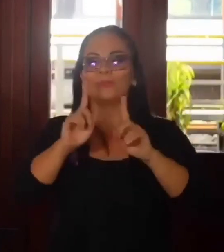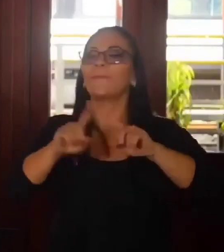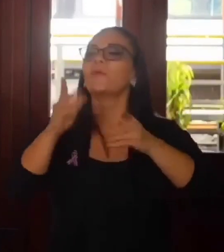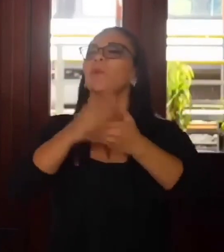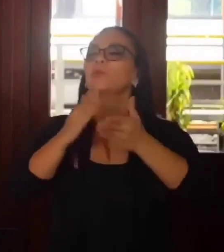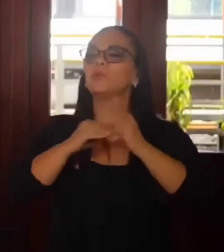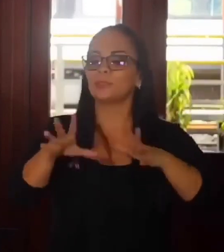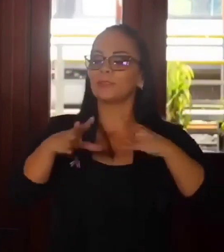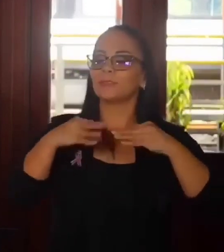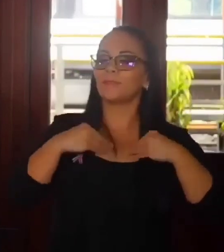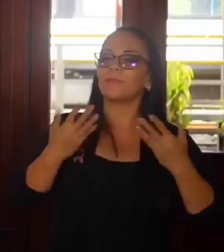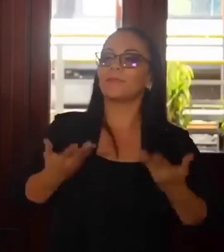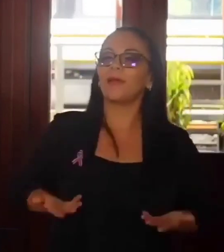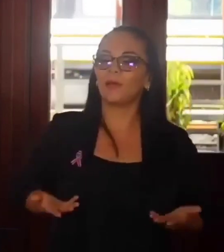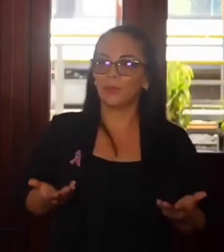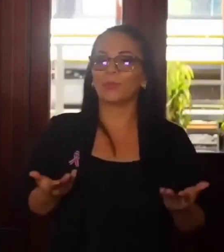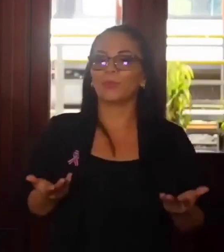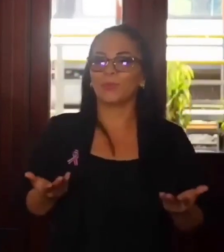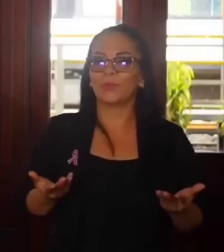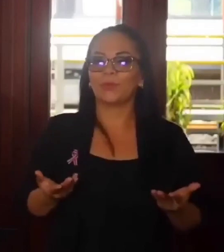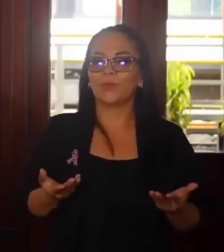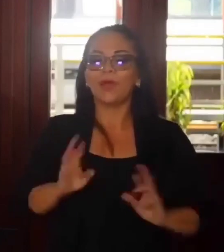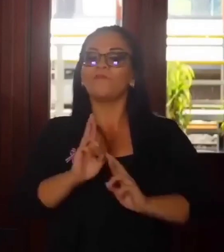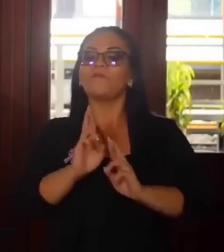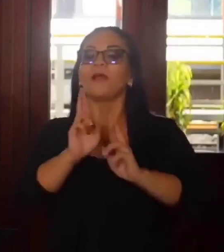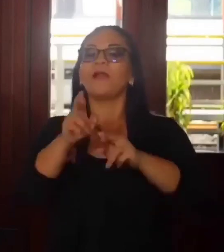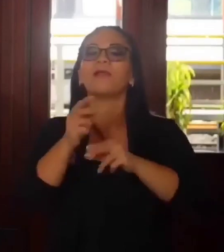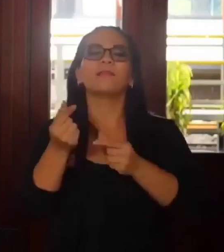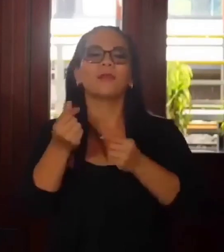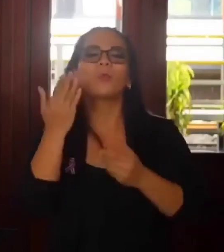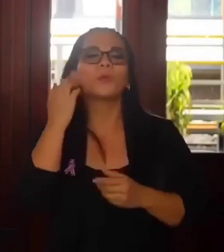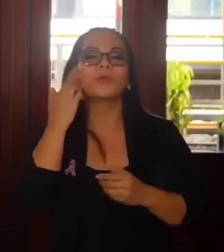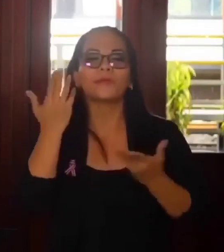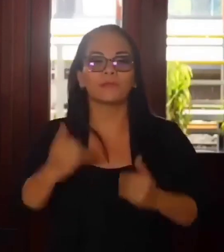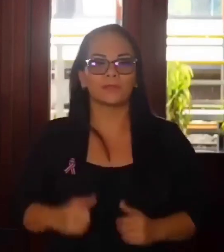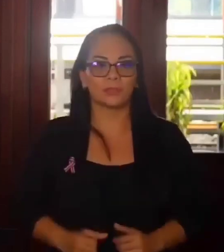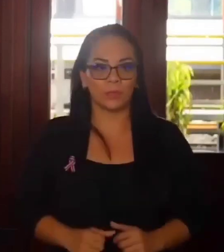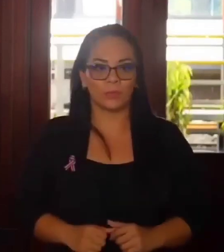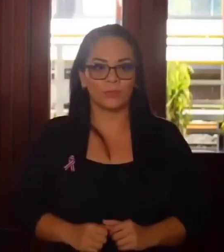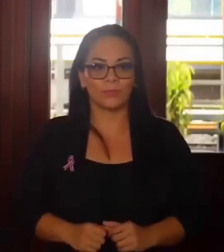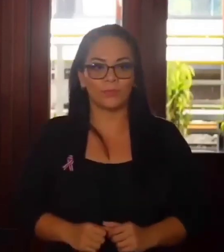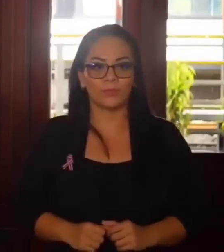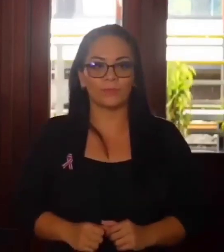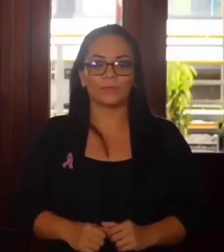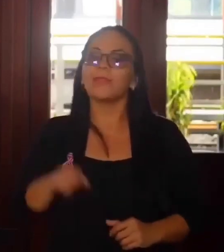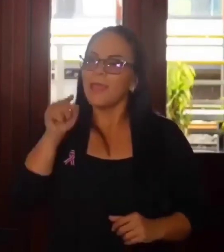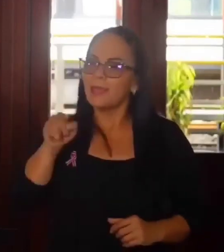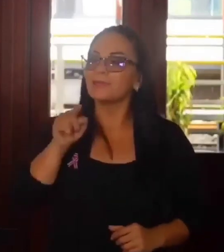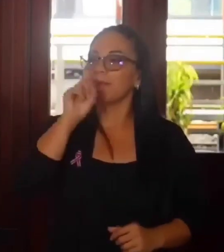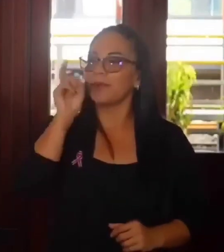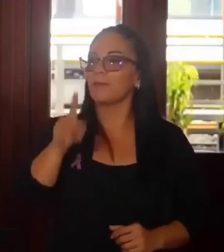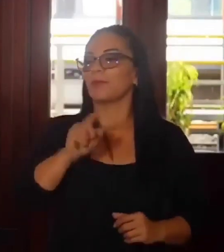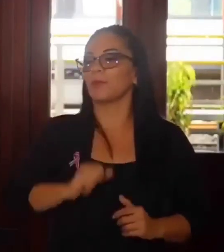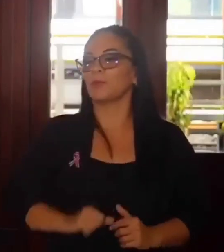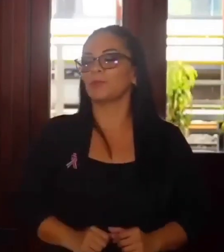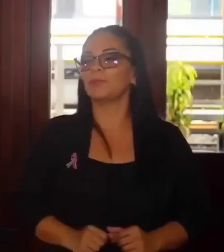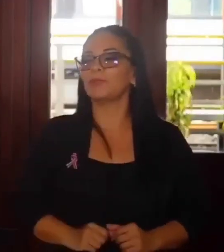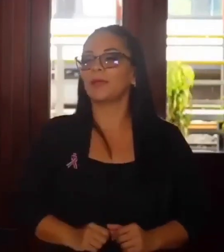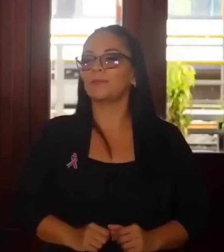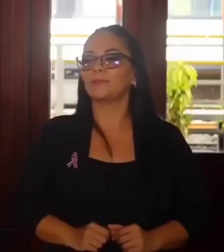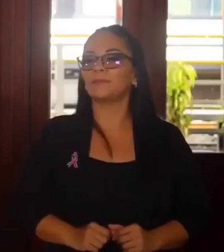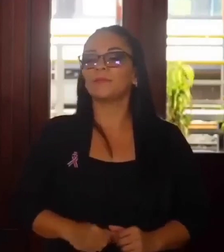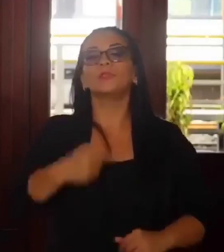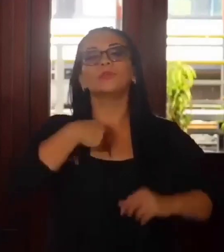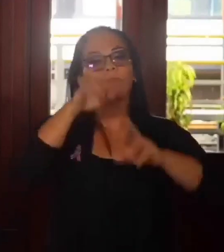accedieron a literalmente regalar esos dineros? Esa es la pregunta. Yo